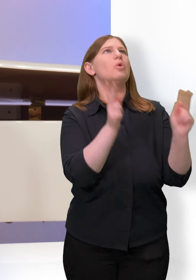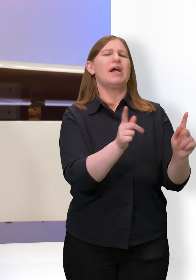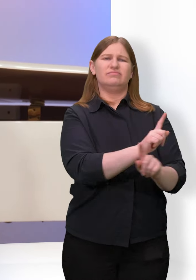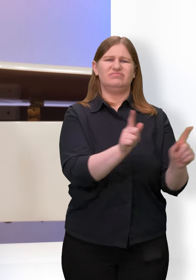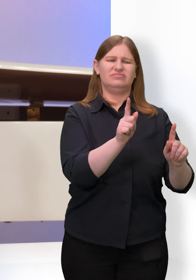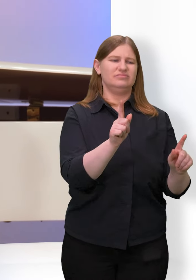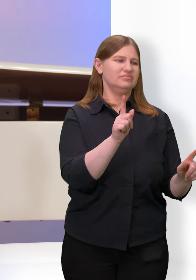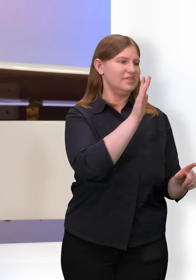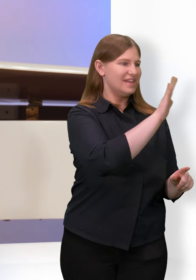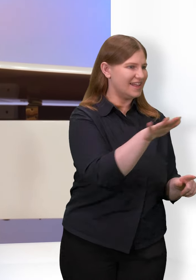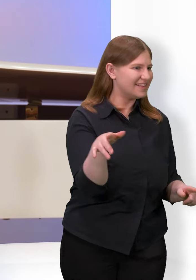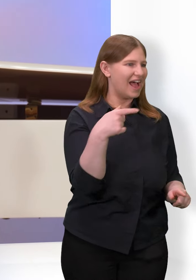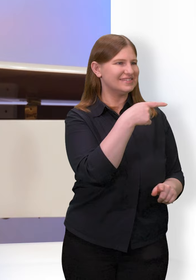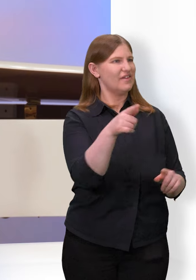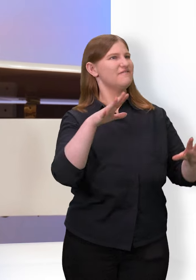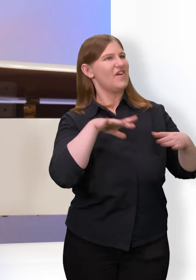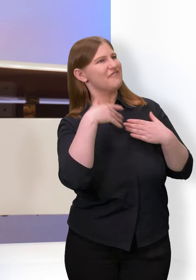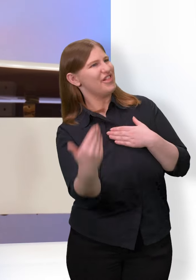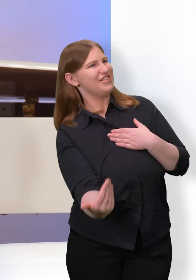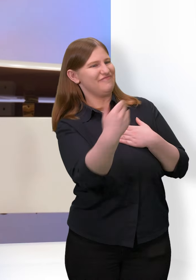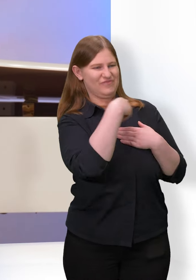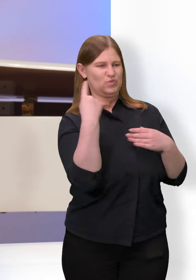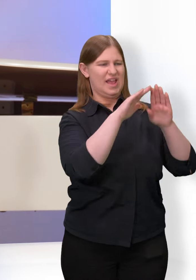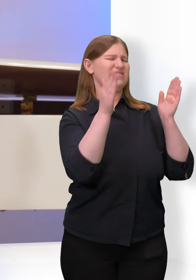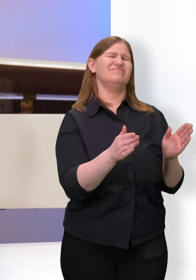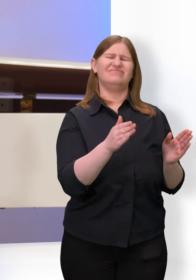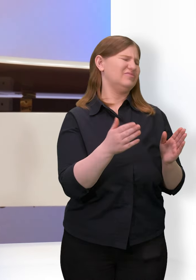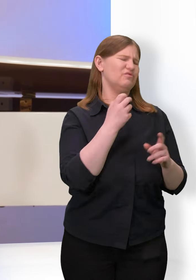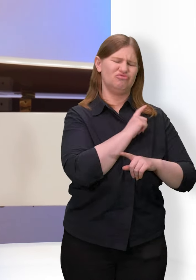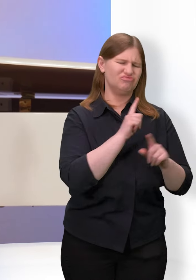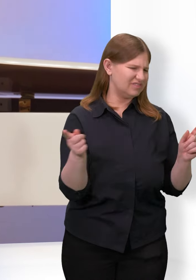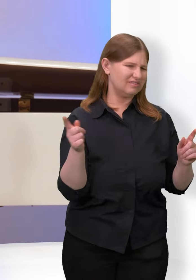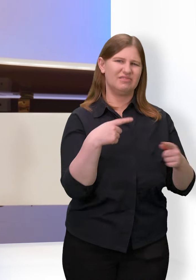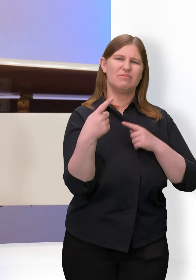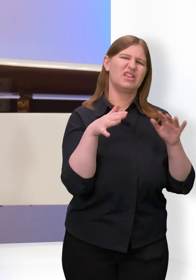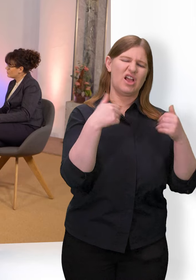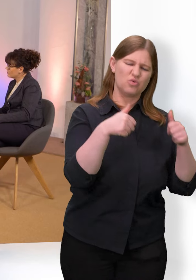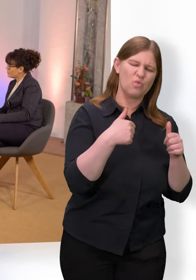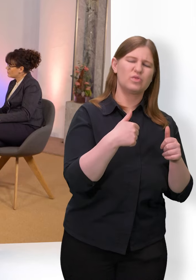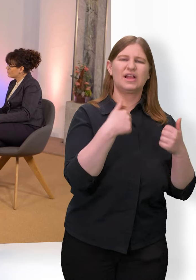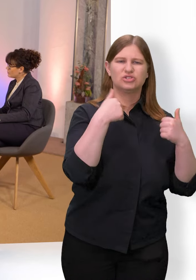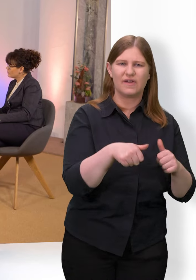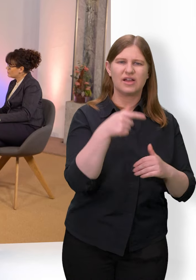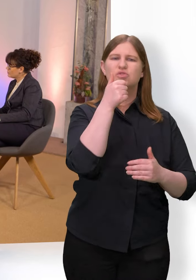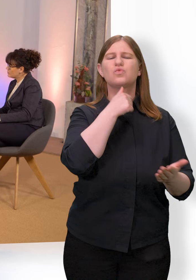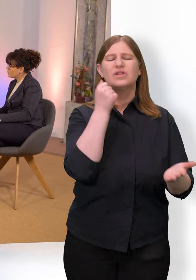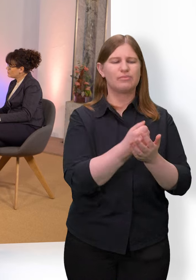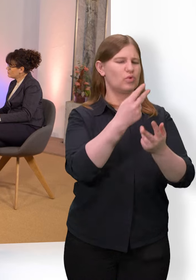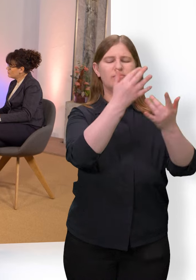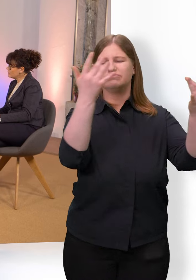Kind, das bei uns ist, möchte gerne bei uns sein. Da ist immer irgendein Druck, irgendein Zwang dahinter. Wenn es gelingen kann, dass die